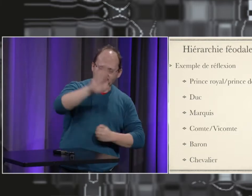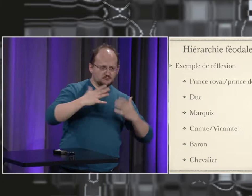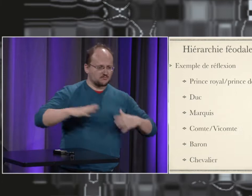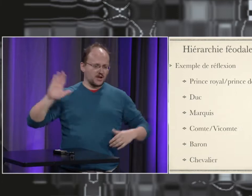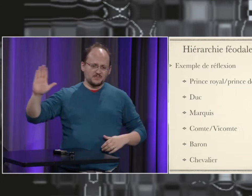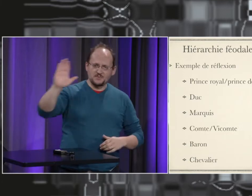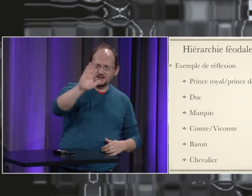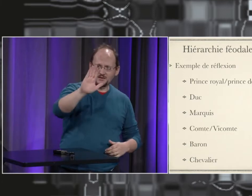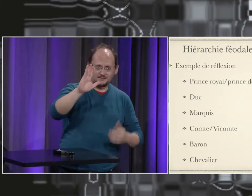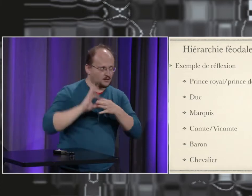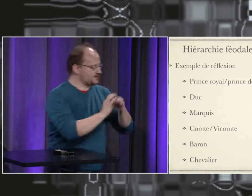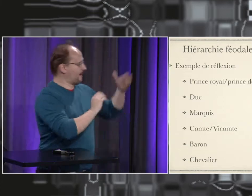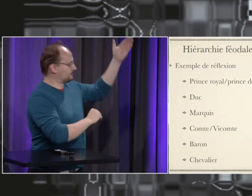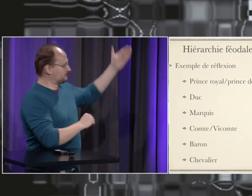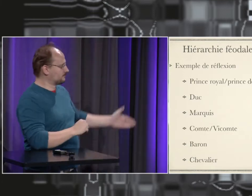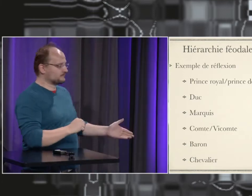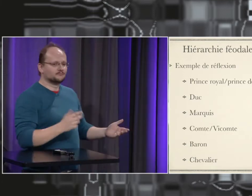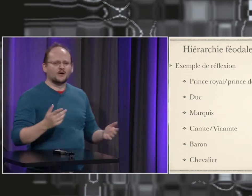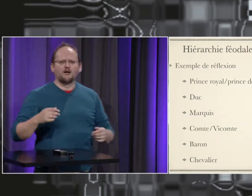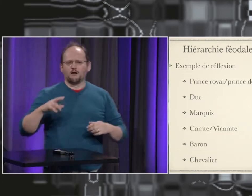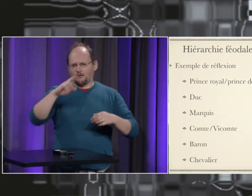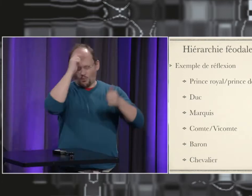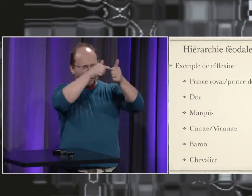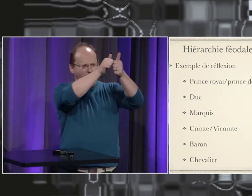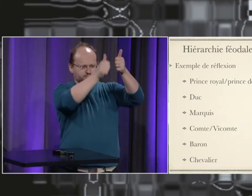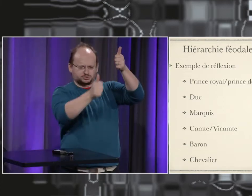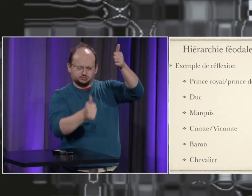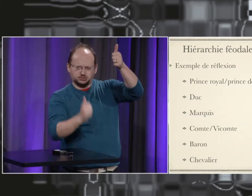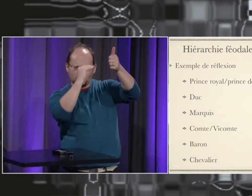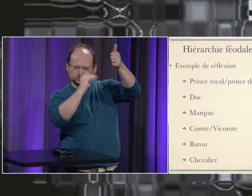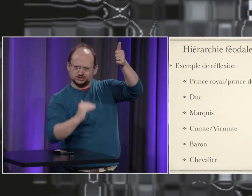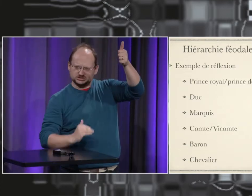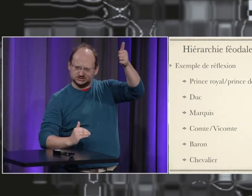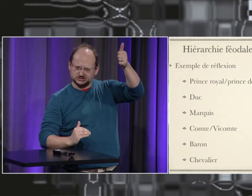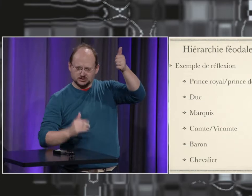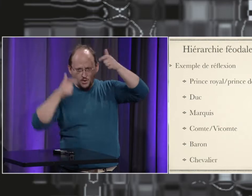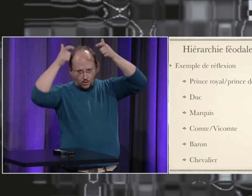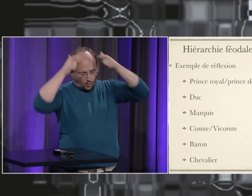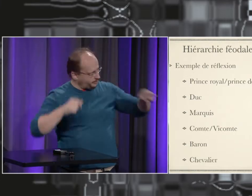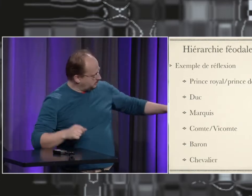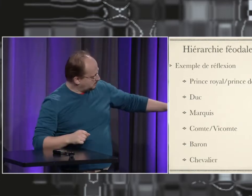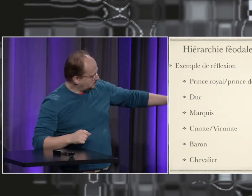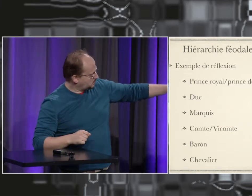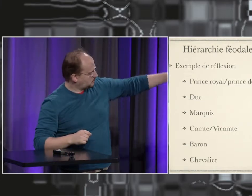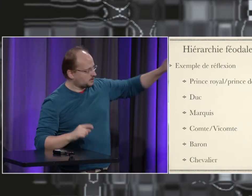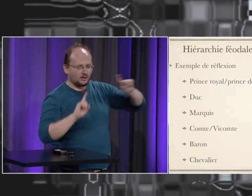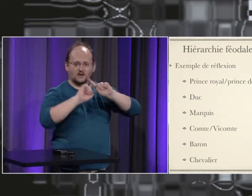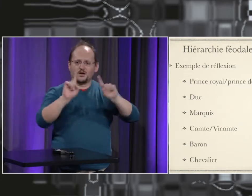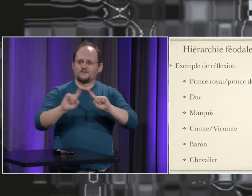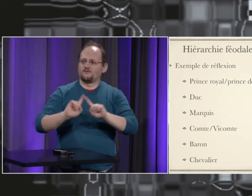blasons en fonction des attributs des personnes là on a des attributs avec une hiérarchie dans la grande noblesse vous pouvez